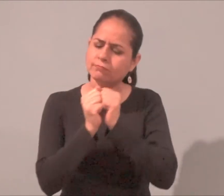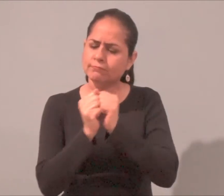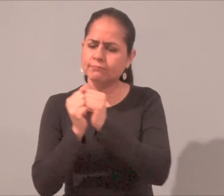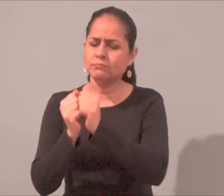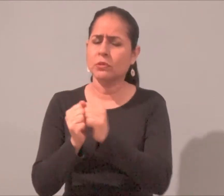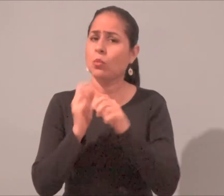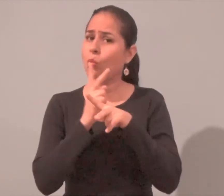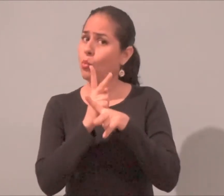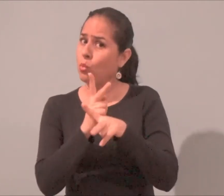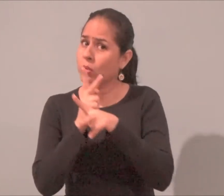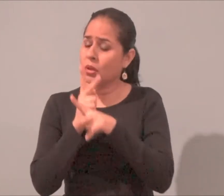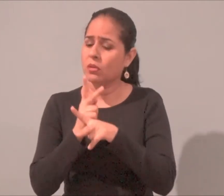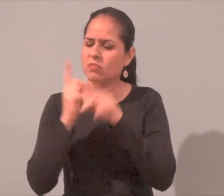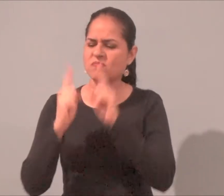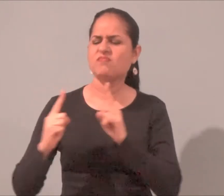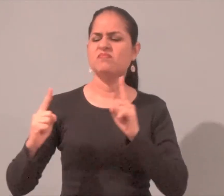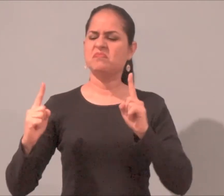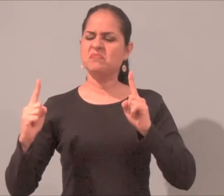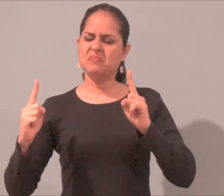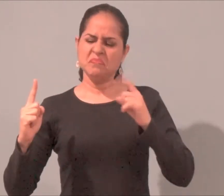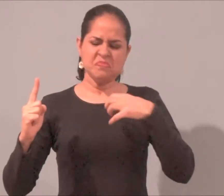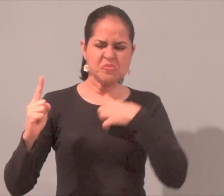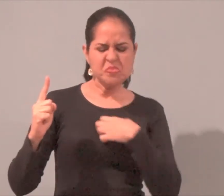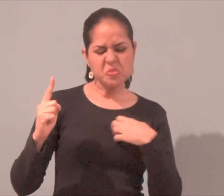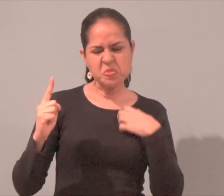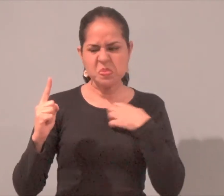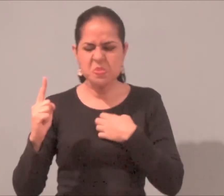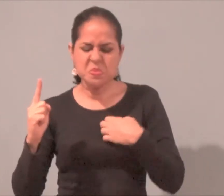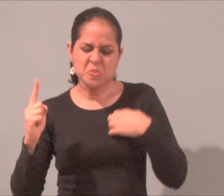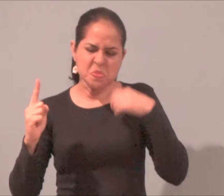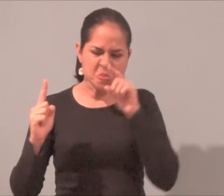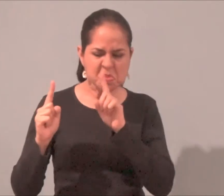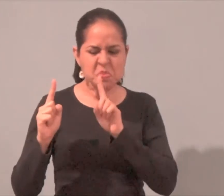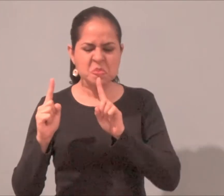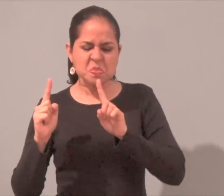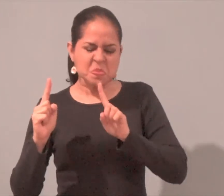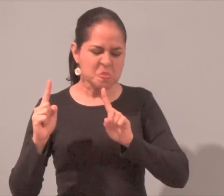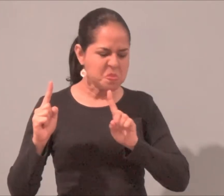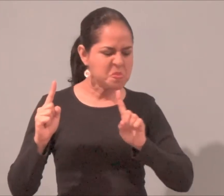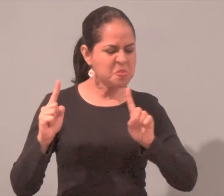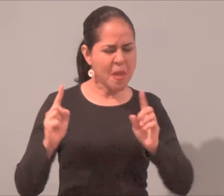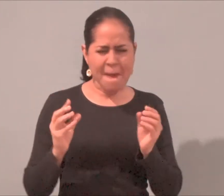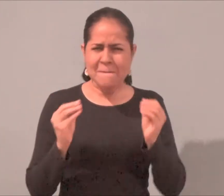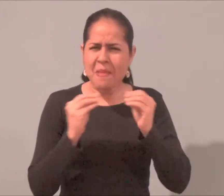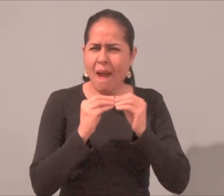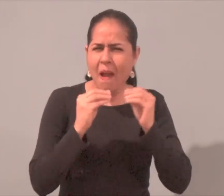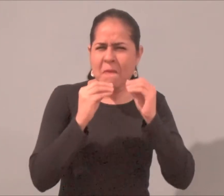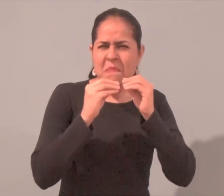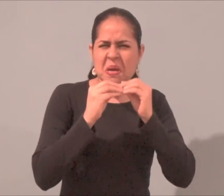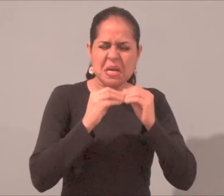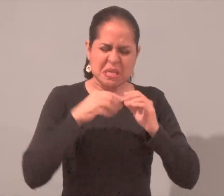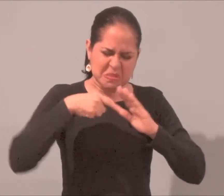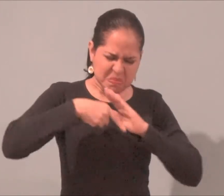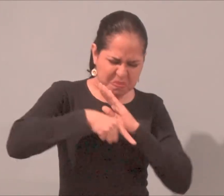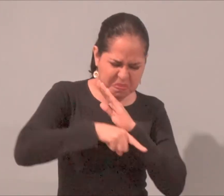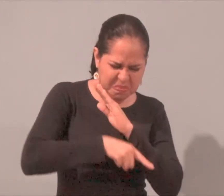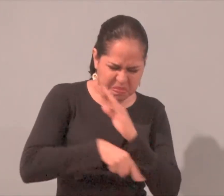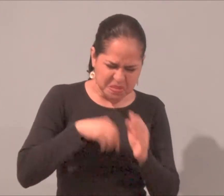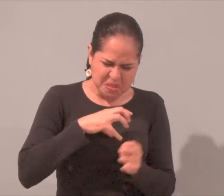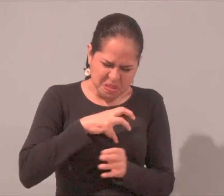se aleja del otro Se va haciendo más profundas sus heridas Hacen más amarga